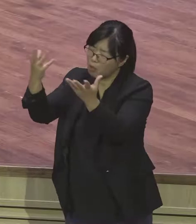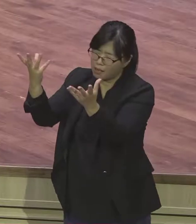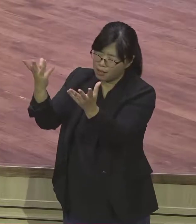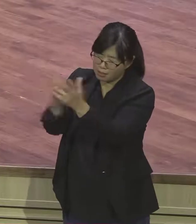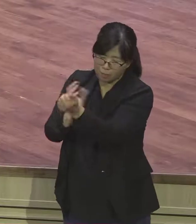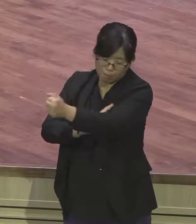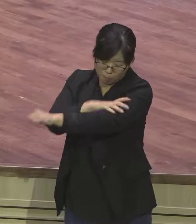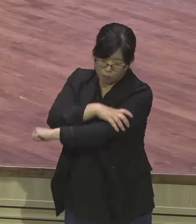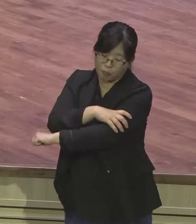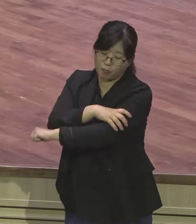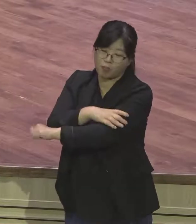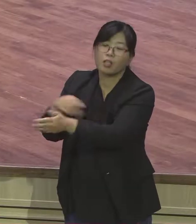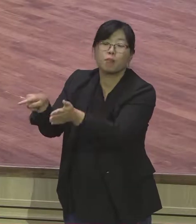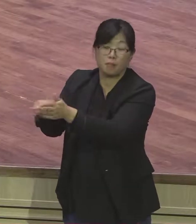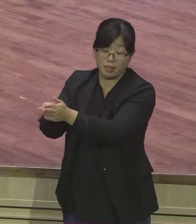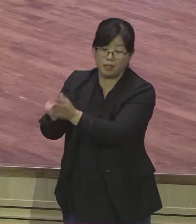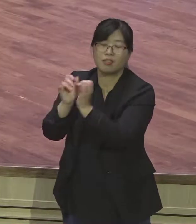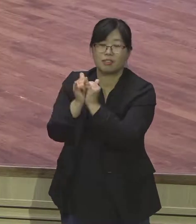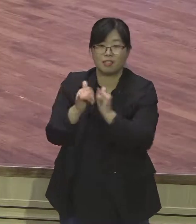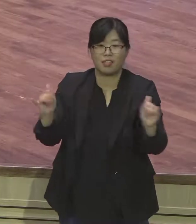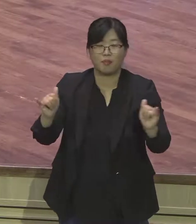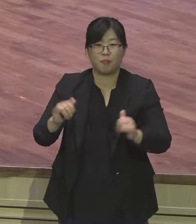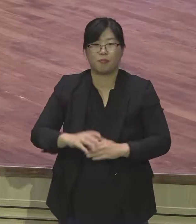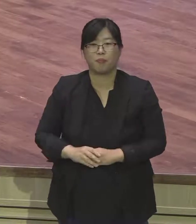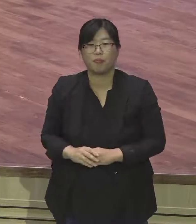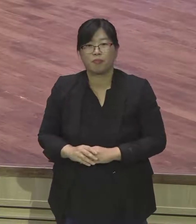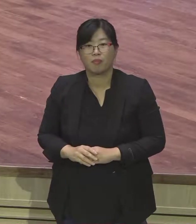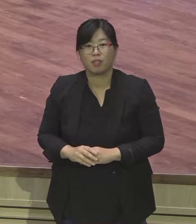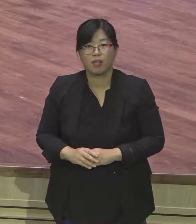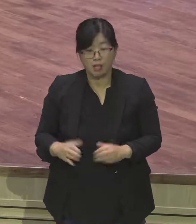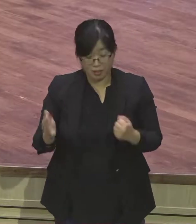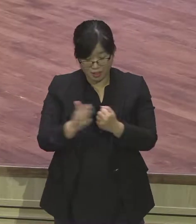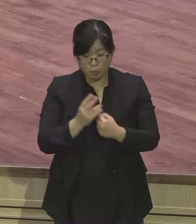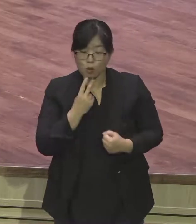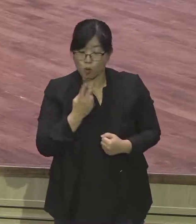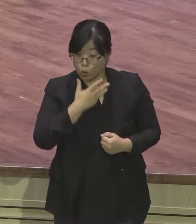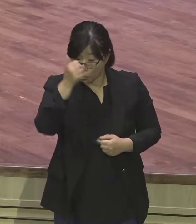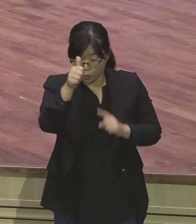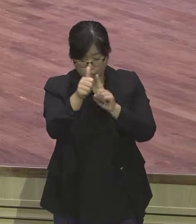이거 뭐요 하나님 손에 달리지 내 상관없는 일이다